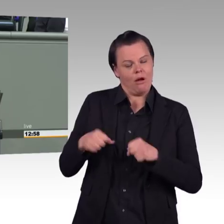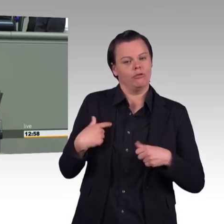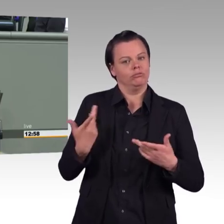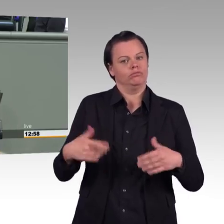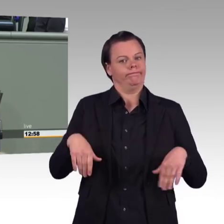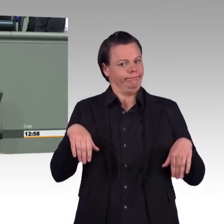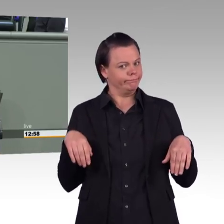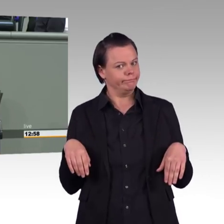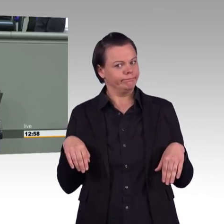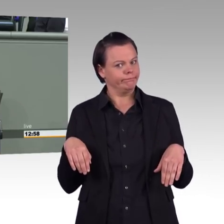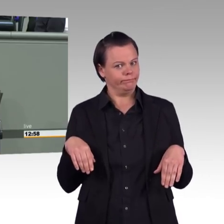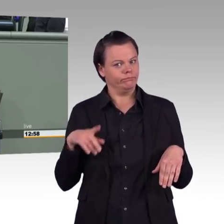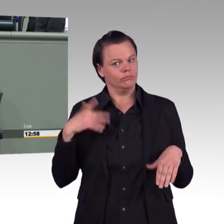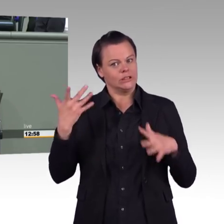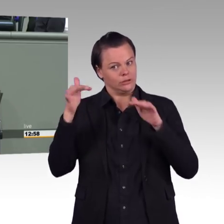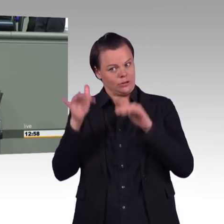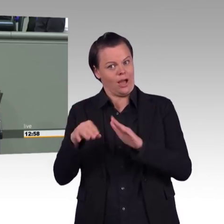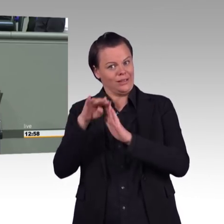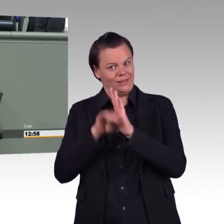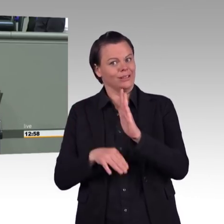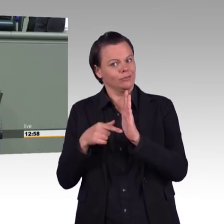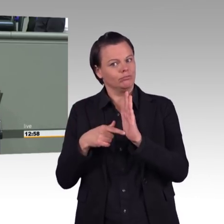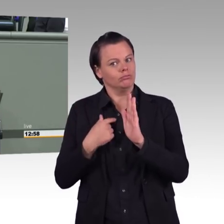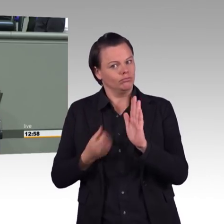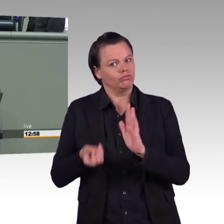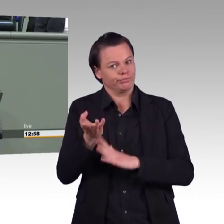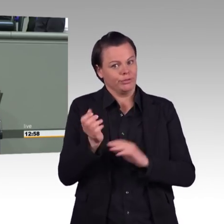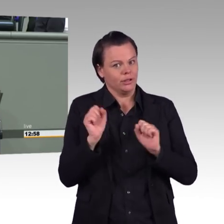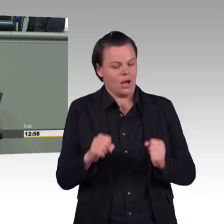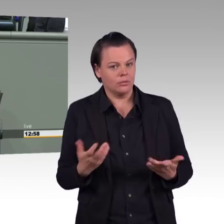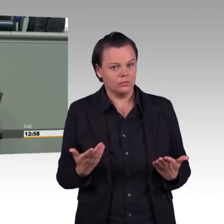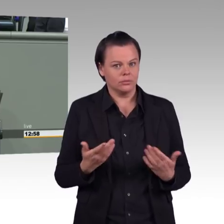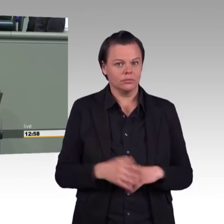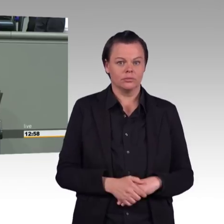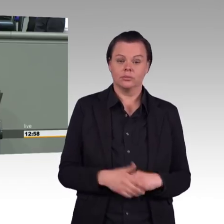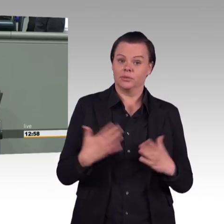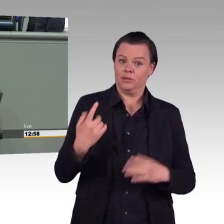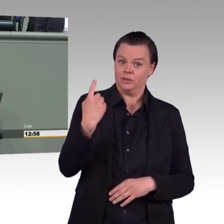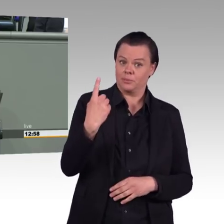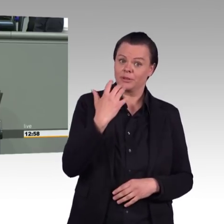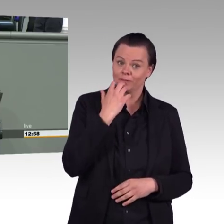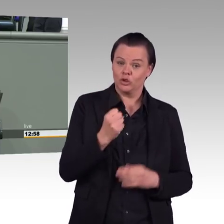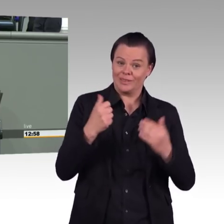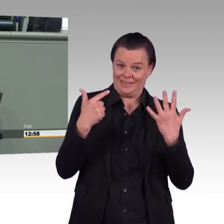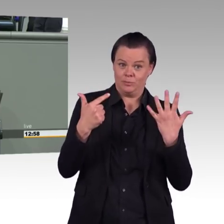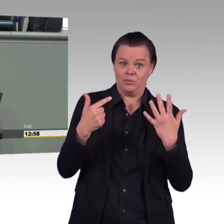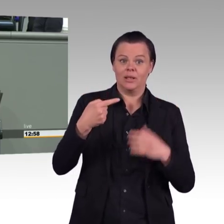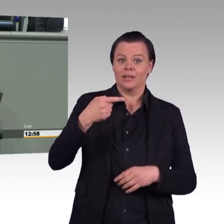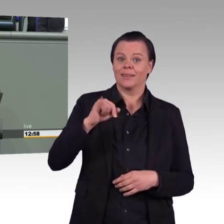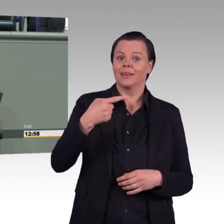Gigawatt Kohlekraftwerke vom Netz nehmen. Und nicht nur wir haben erkannt, sondern eigentlich alle hier im Land, dass Kohlekraftwerke